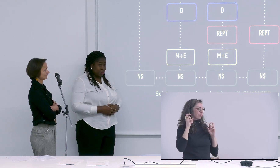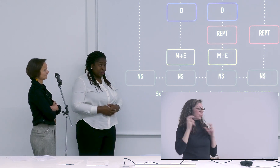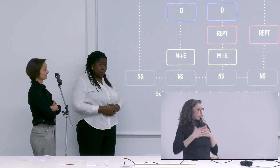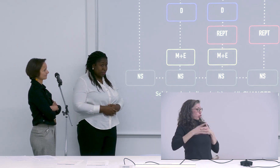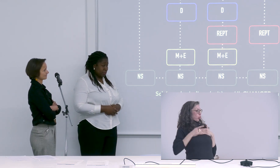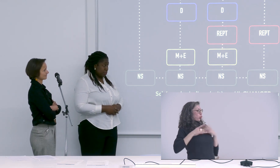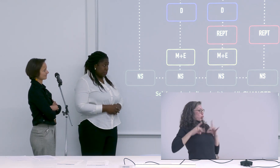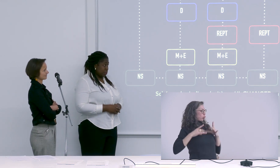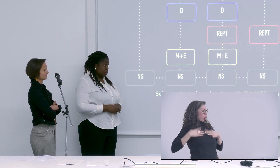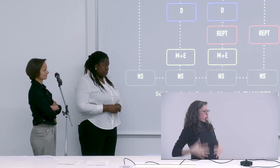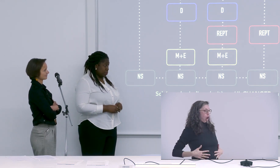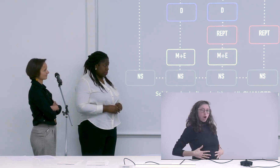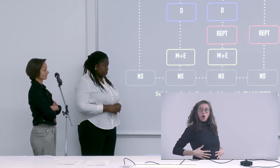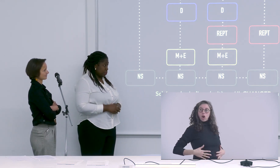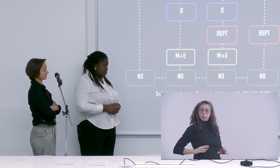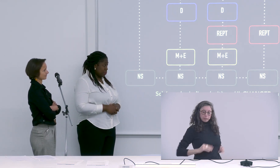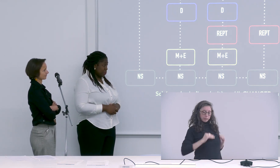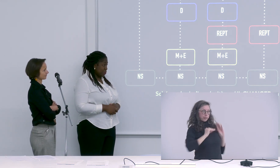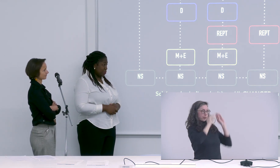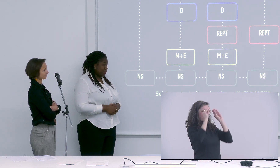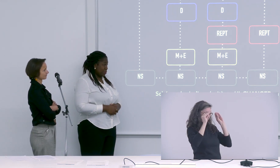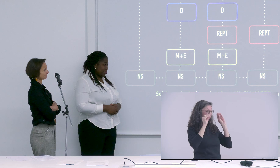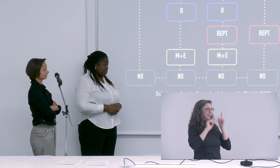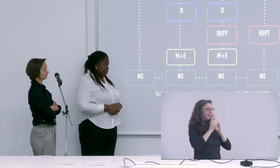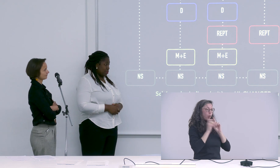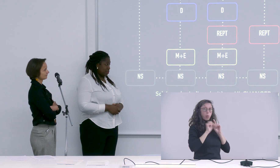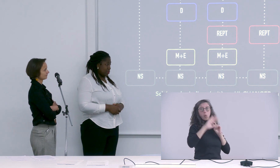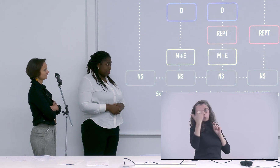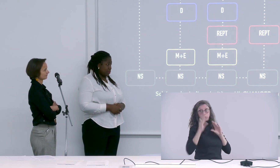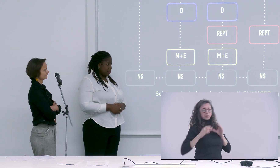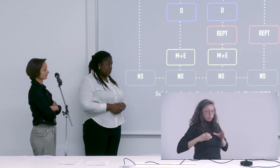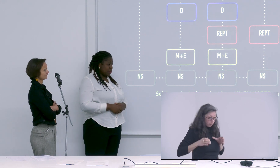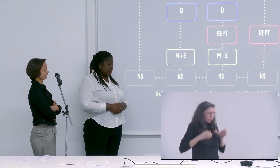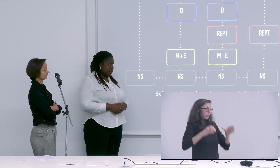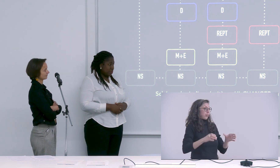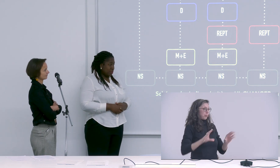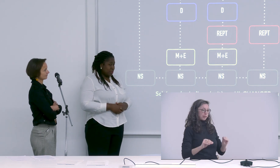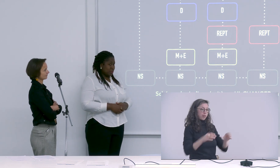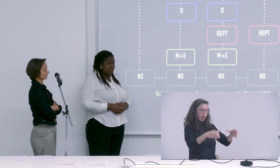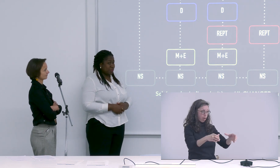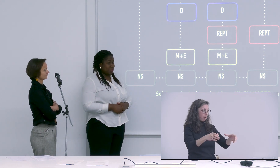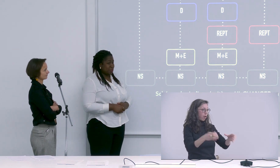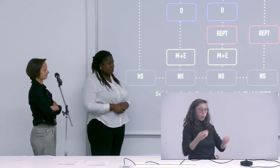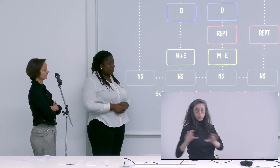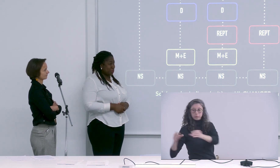maintenant sur les emplacements avec différents emplacements sur le corps au niveau du torse au niveau du